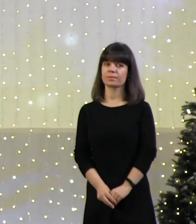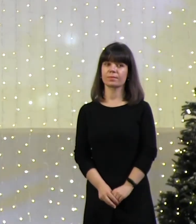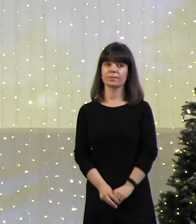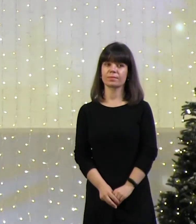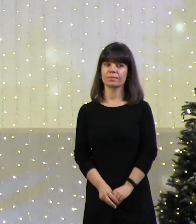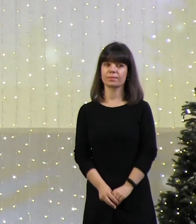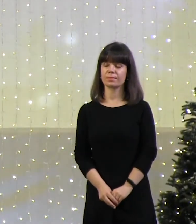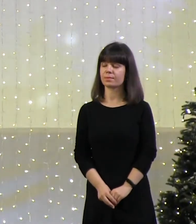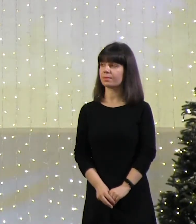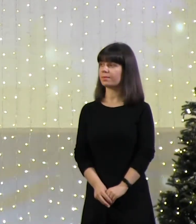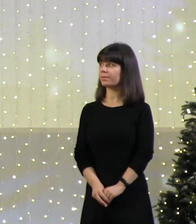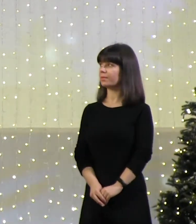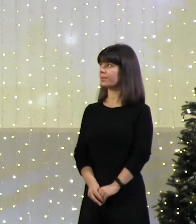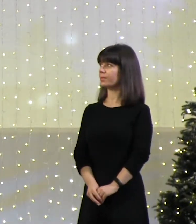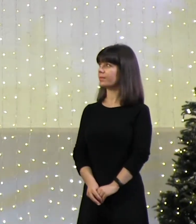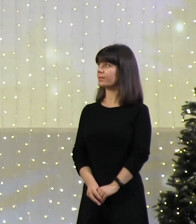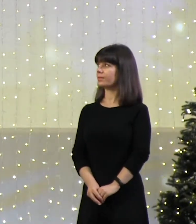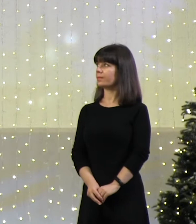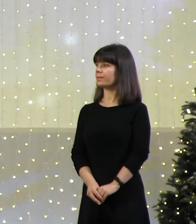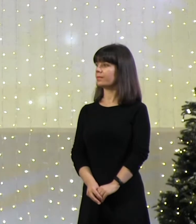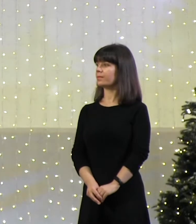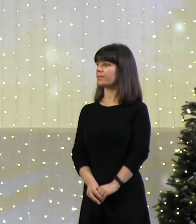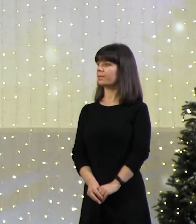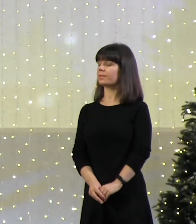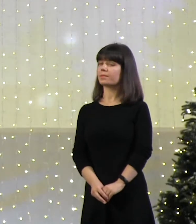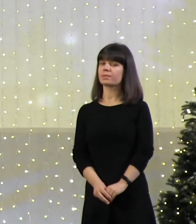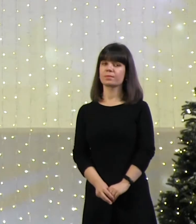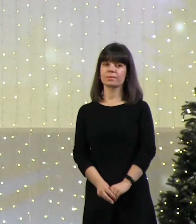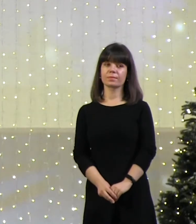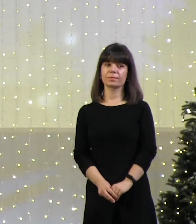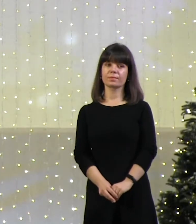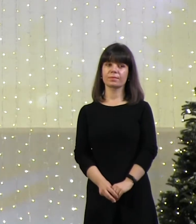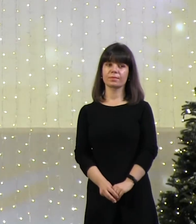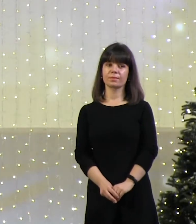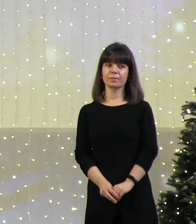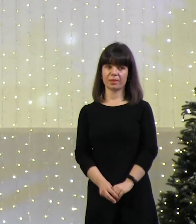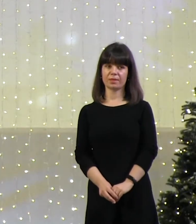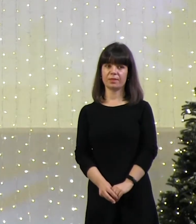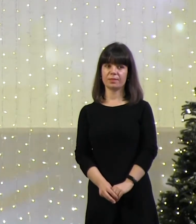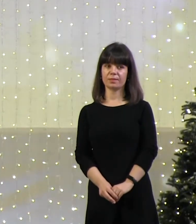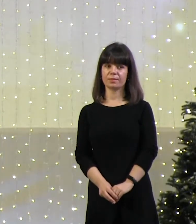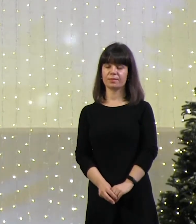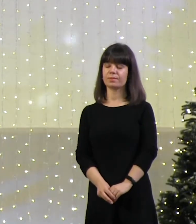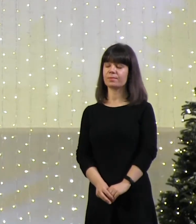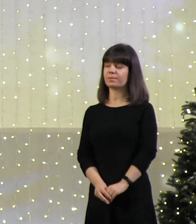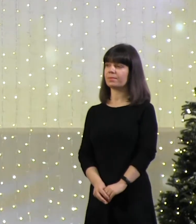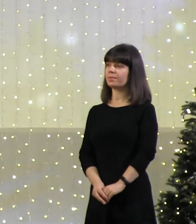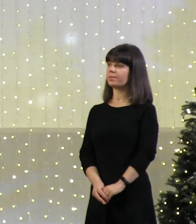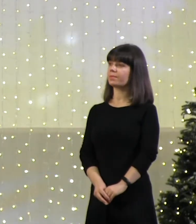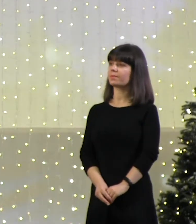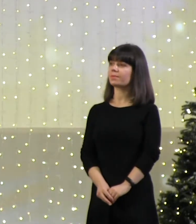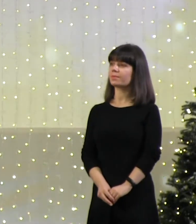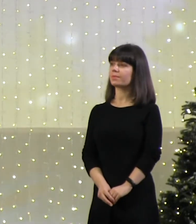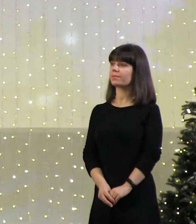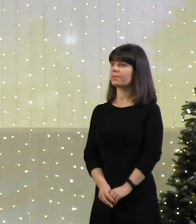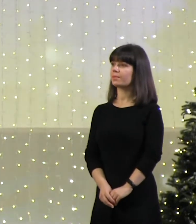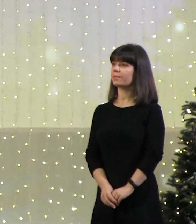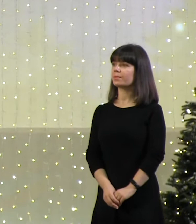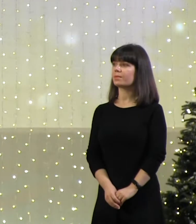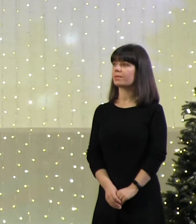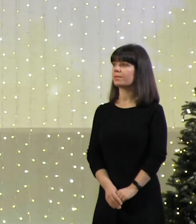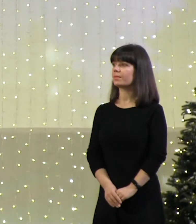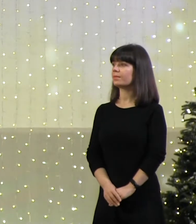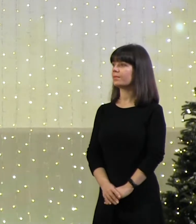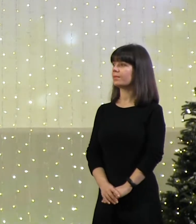будем говорить о Слове. О Слове можно говорить очень много, о Слове, о силе его, о влиянии, предназначении. Но мы сегодня будем